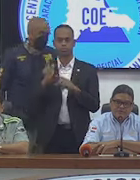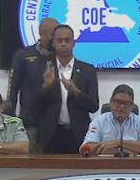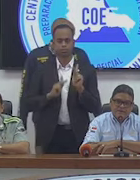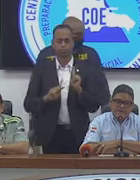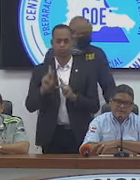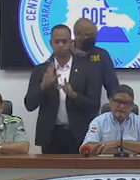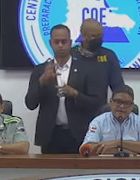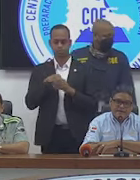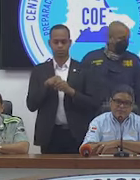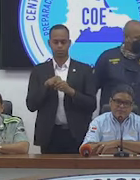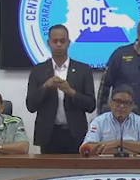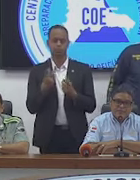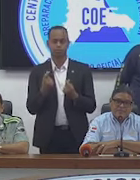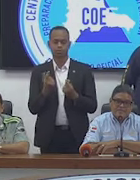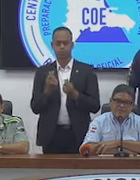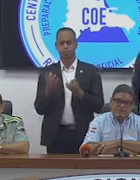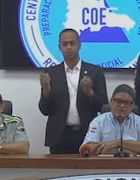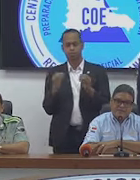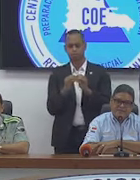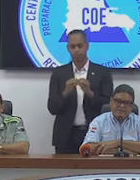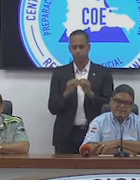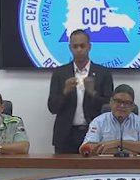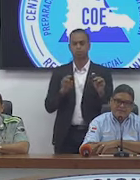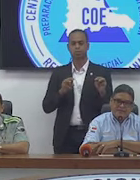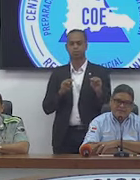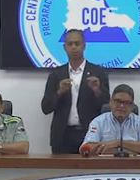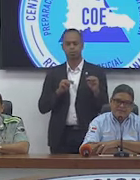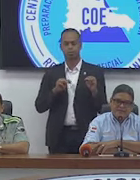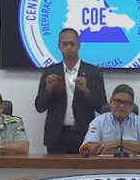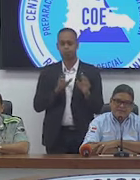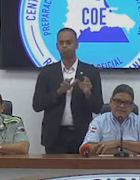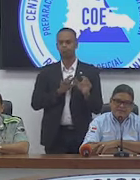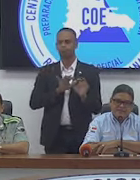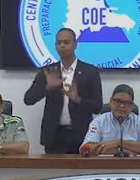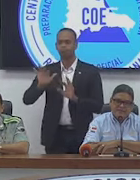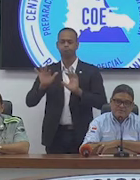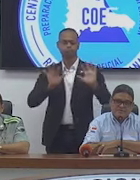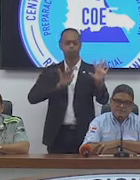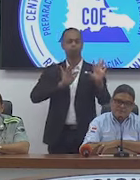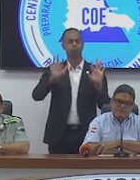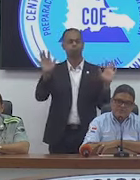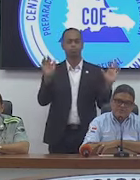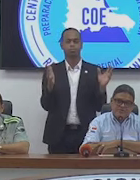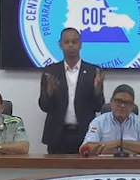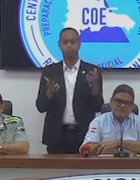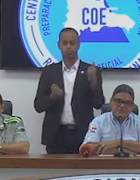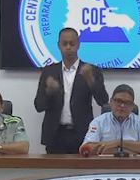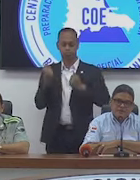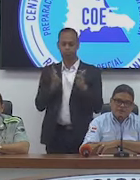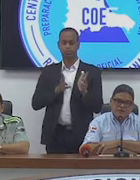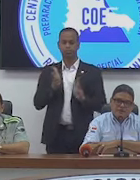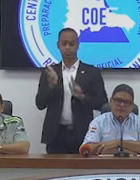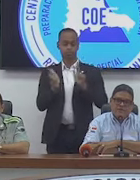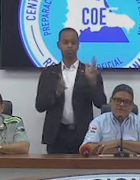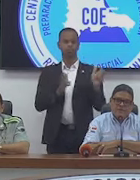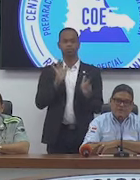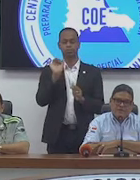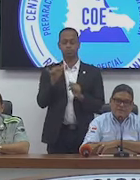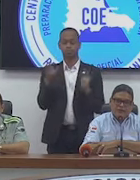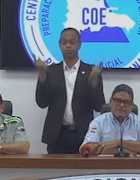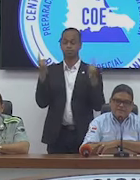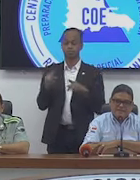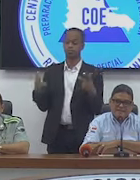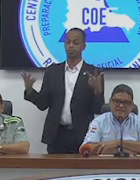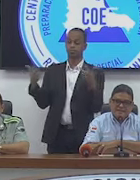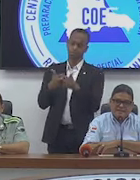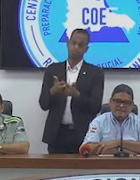implica de que haya mucho más movilidad de personas y de vehículos. Por eso la probabilidad de